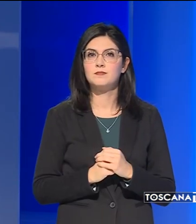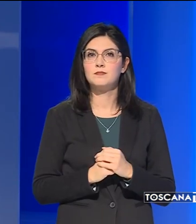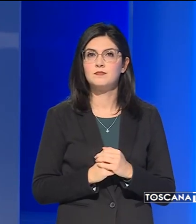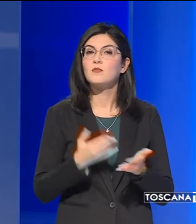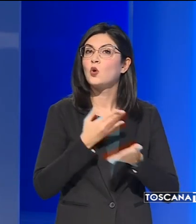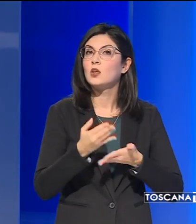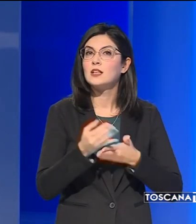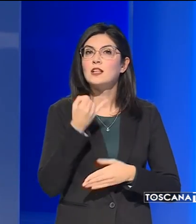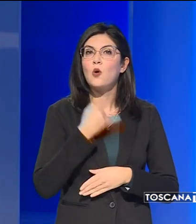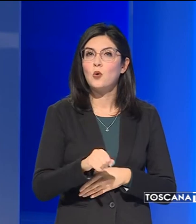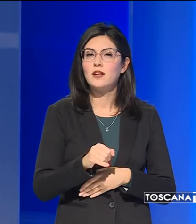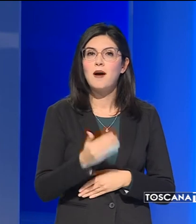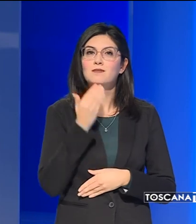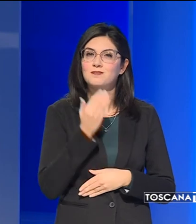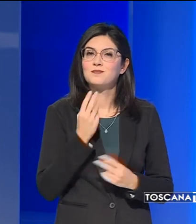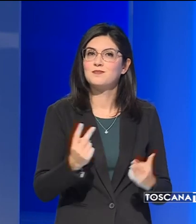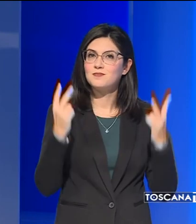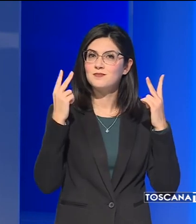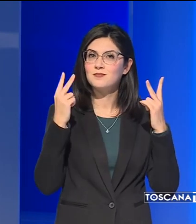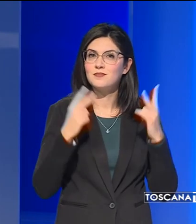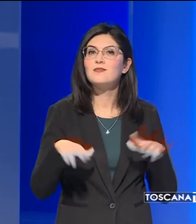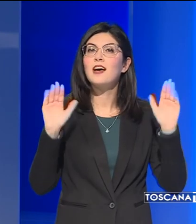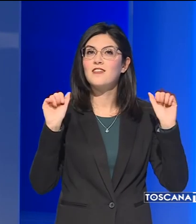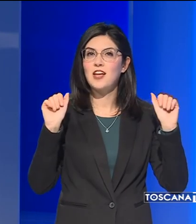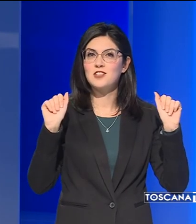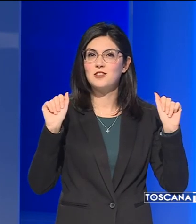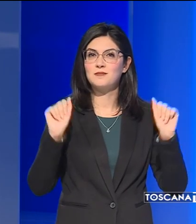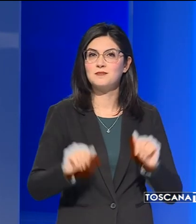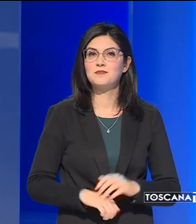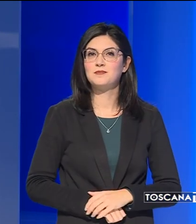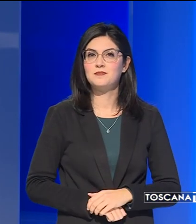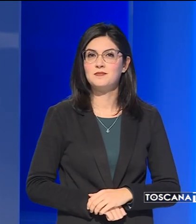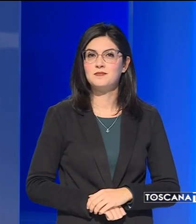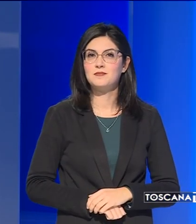Per questa sera è tutto grazie per averci seguiti arrivederci